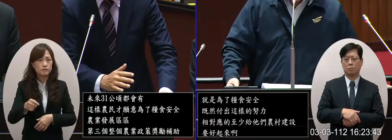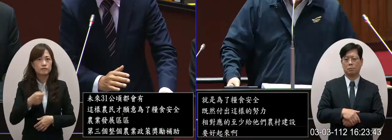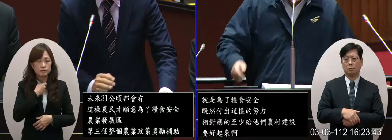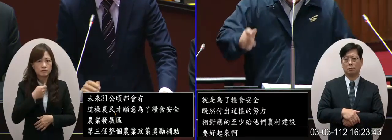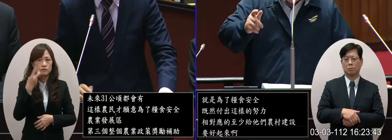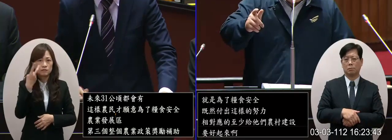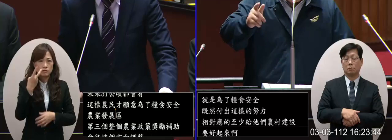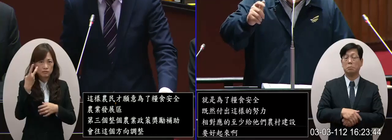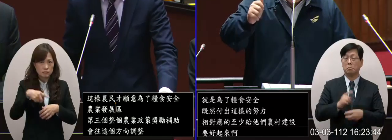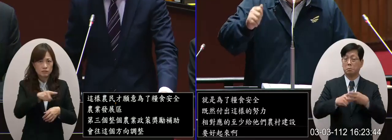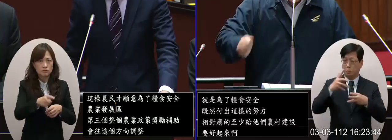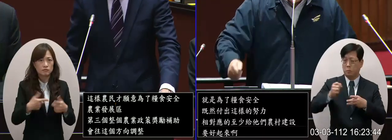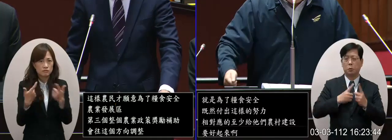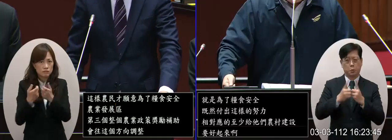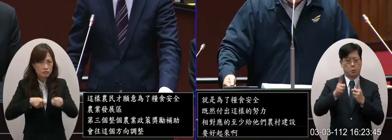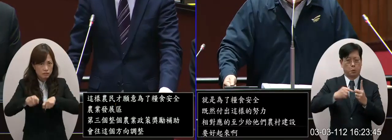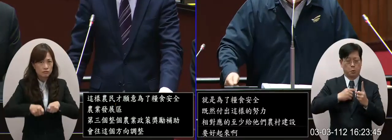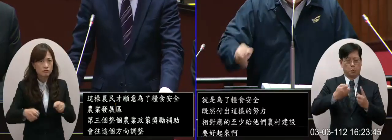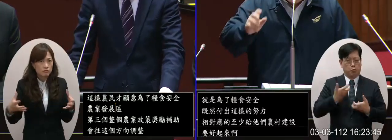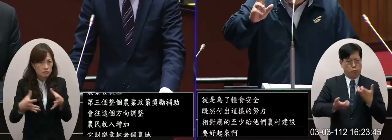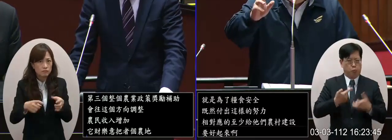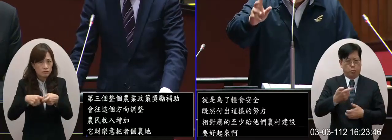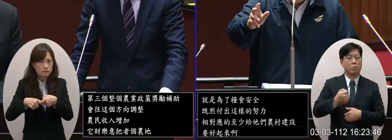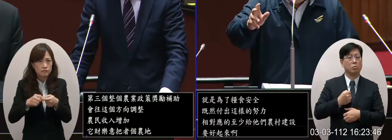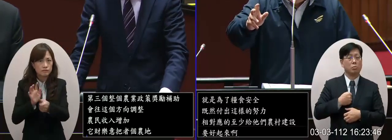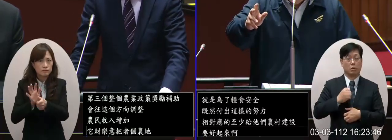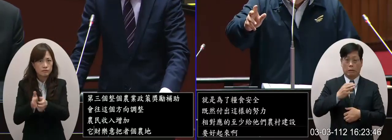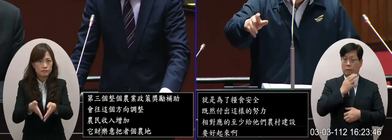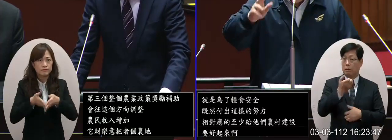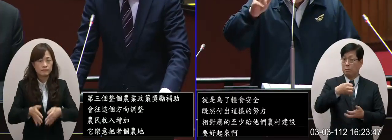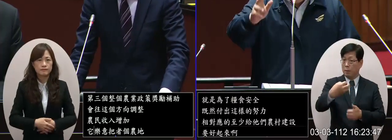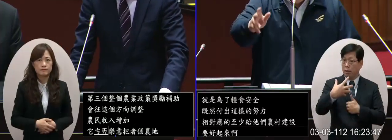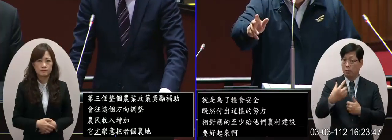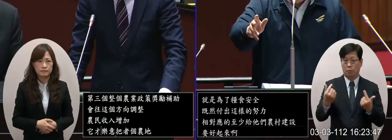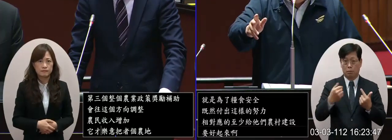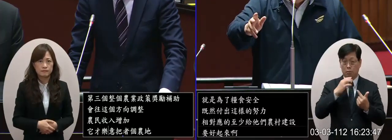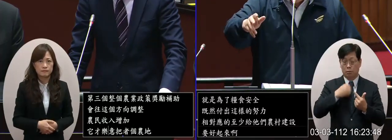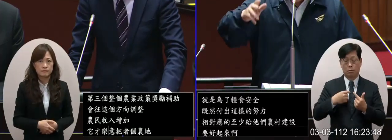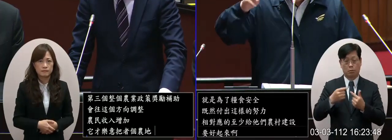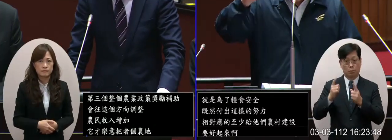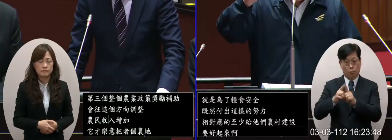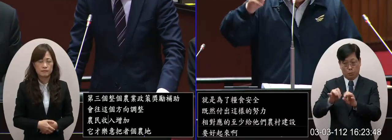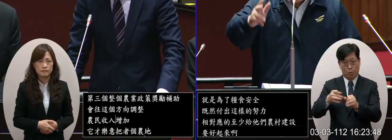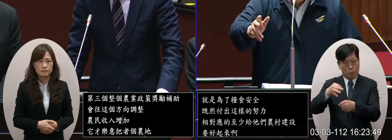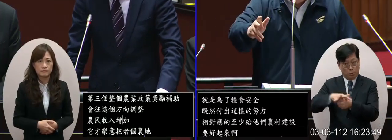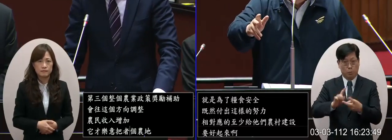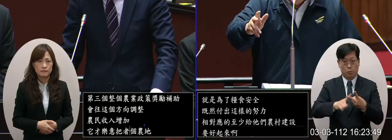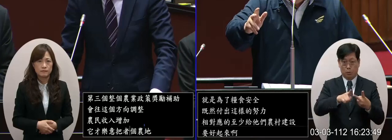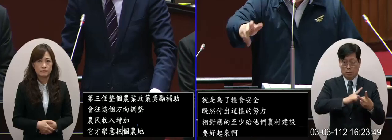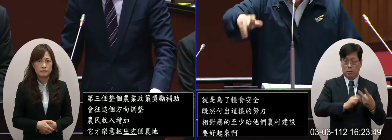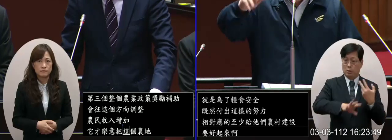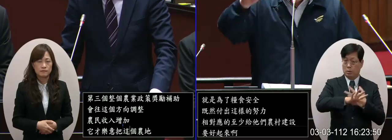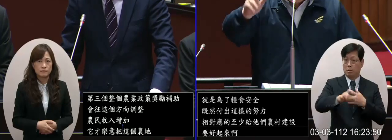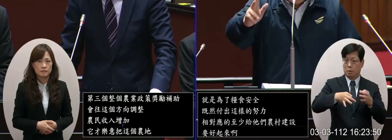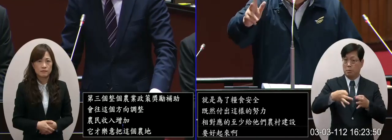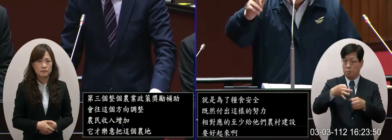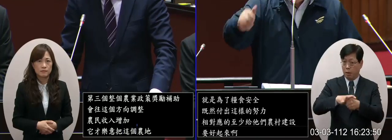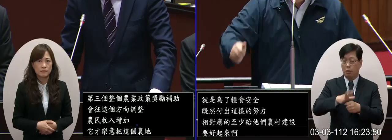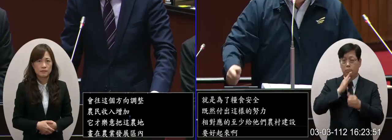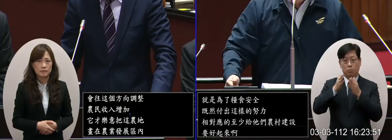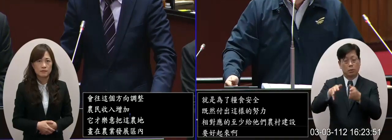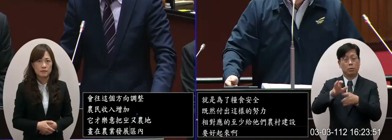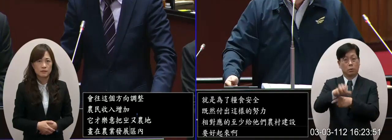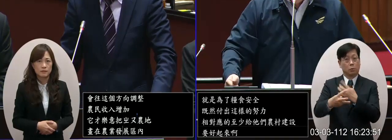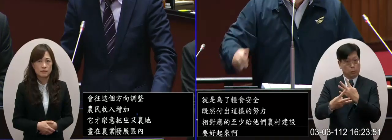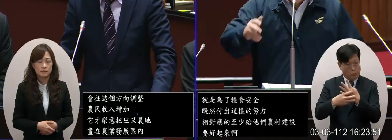措施也要跟著出來委 我知道你對農業的熱情不過你剛剛講的不管是對地補貼不管是你們的一個補助那都是為了農